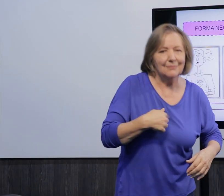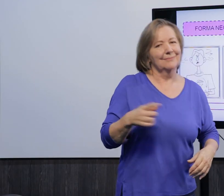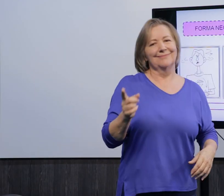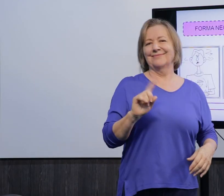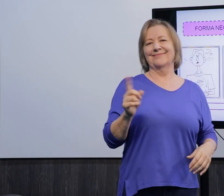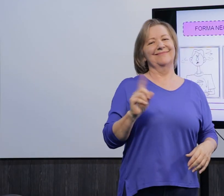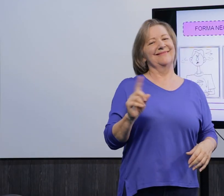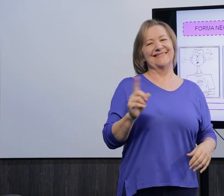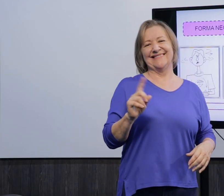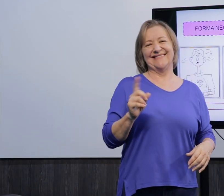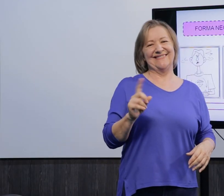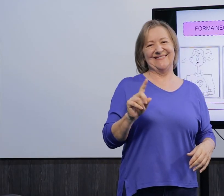Casado eu? Não.